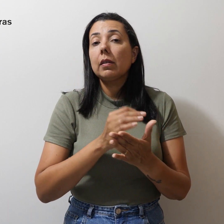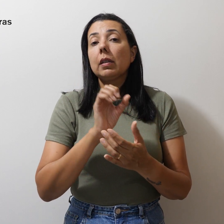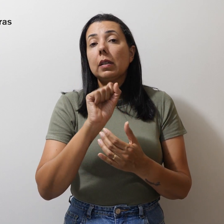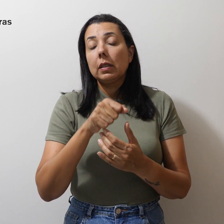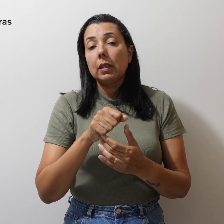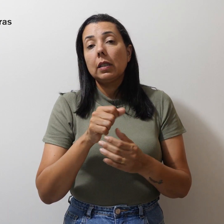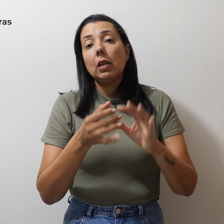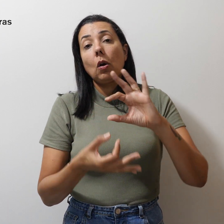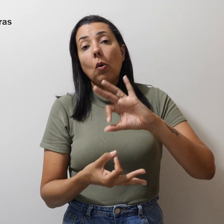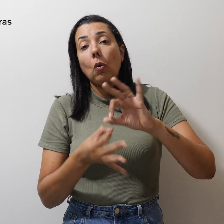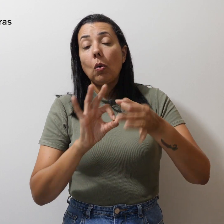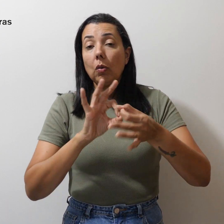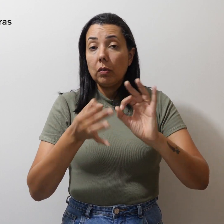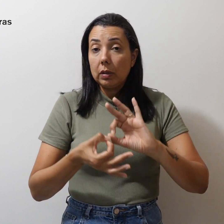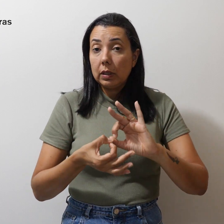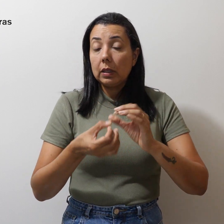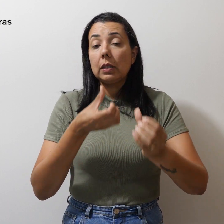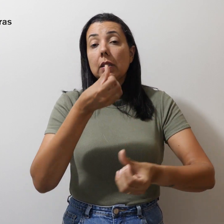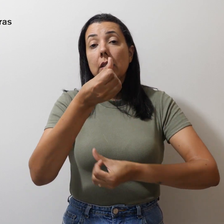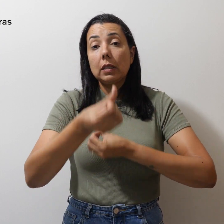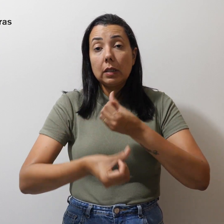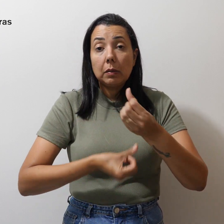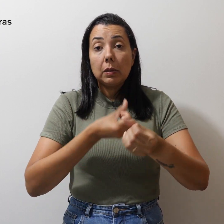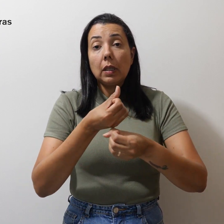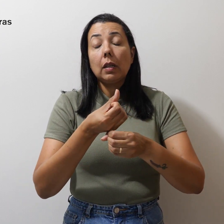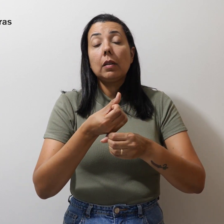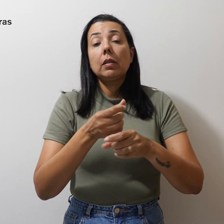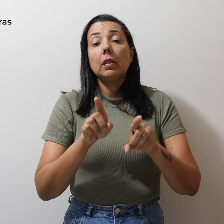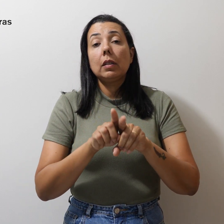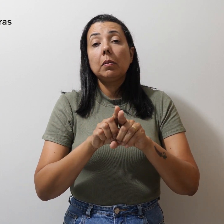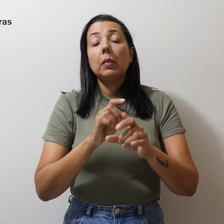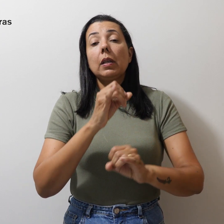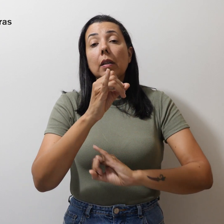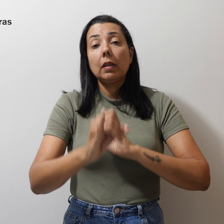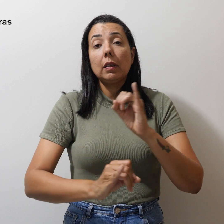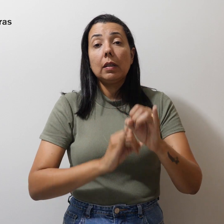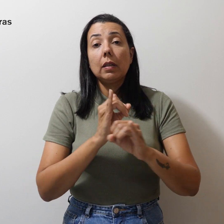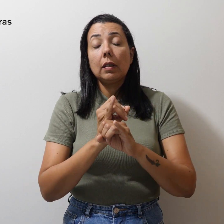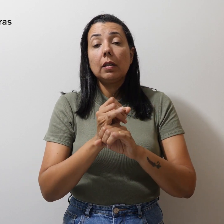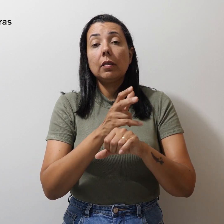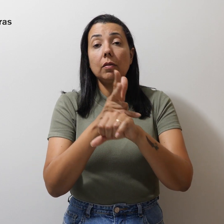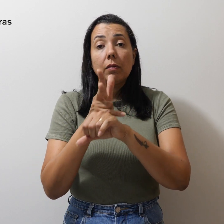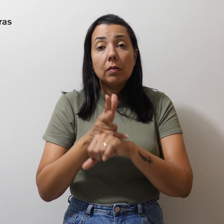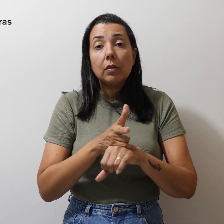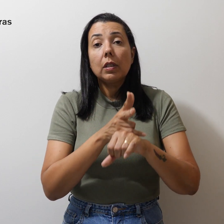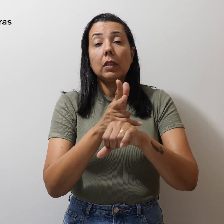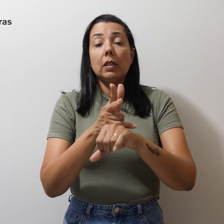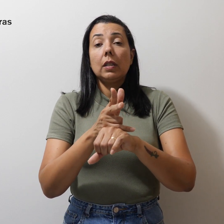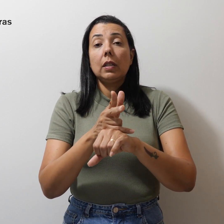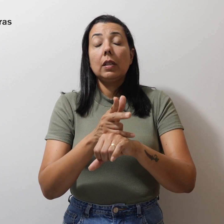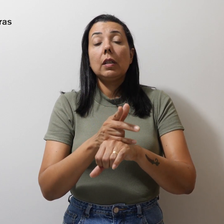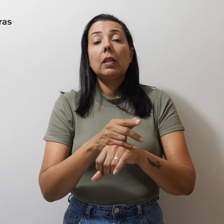oficinas, seminários, webinários, videoconferências, lives, podcasts,